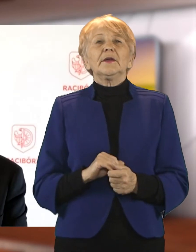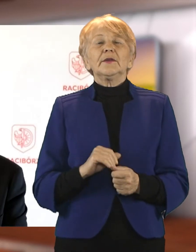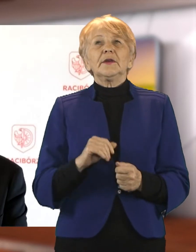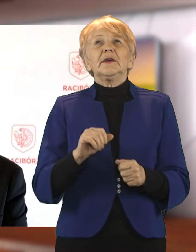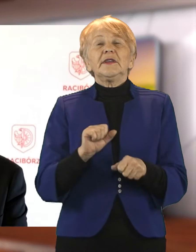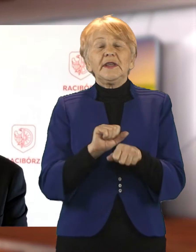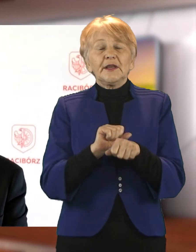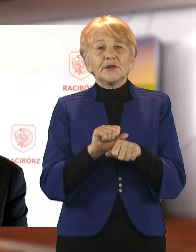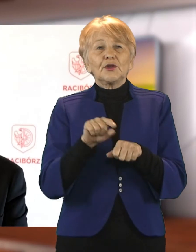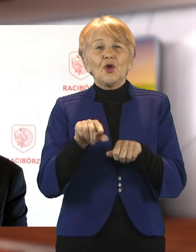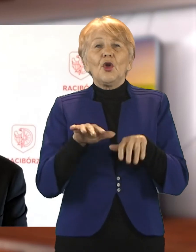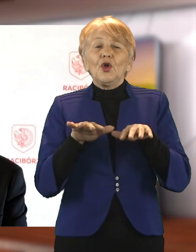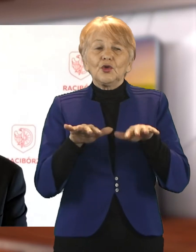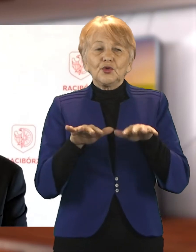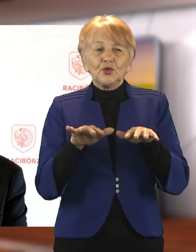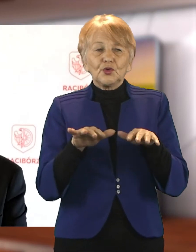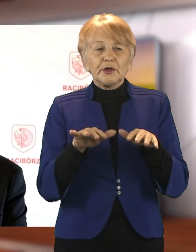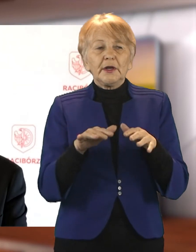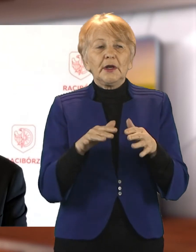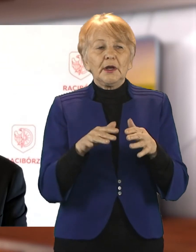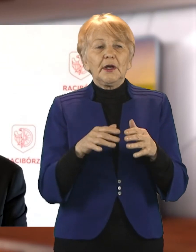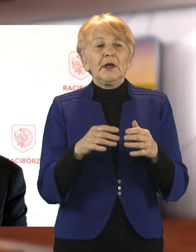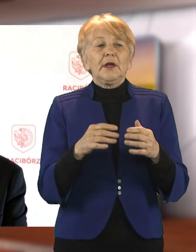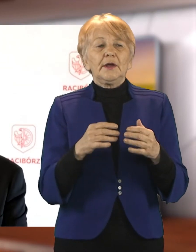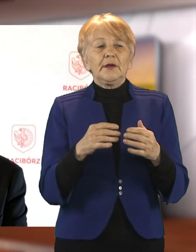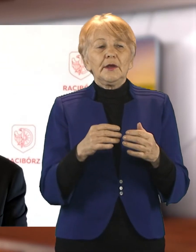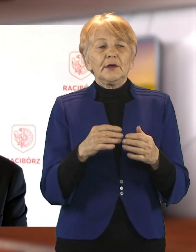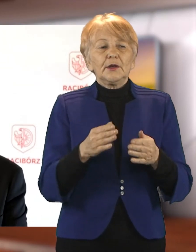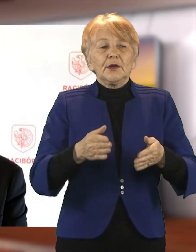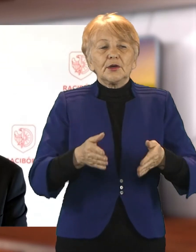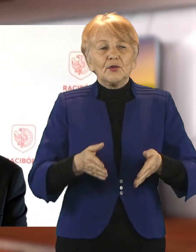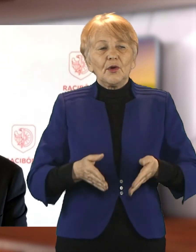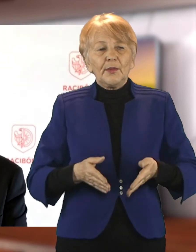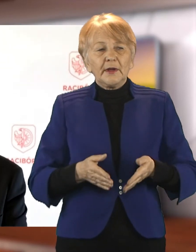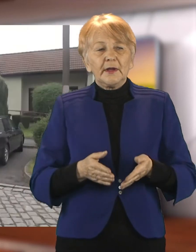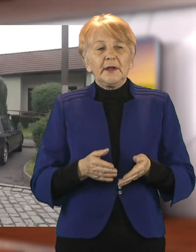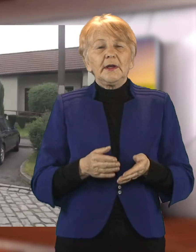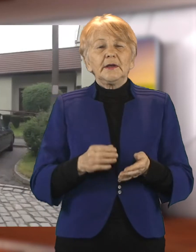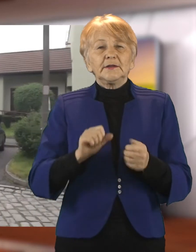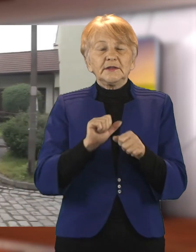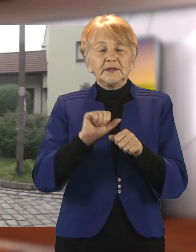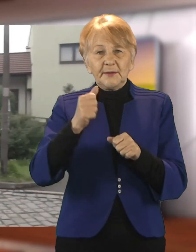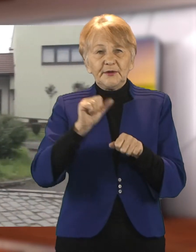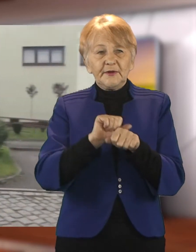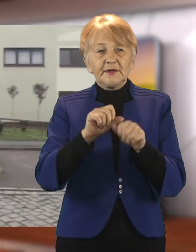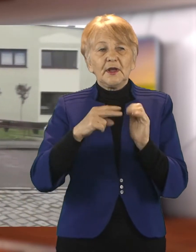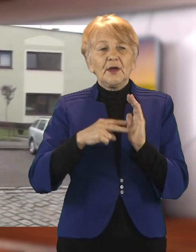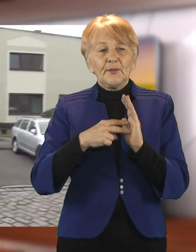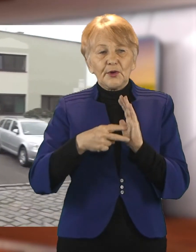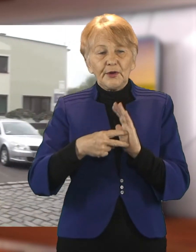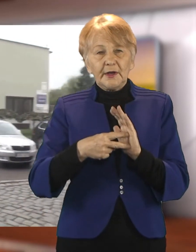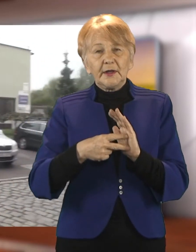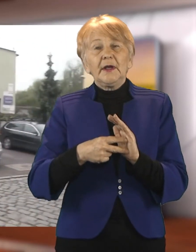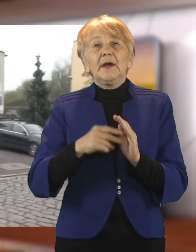Najpierw nad samą dokumentacją projektową, a następnie już nad budową. Na budowę nowego żłobka Racibórz